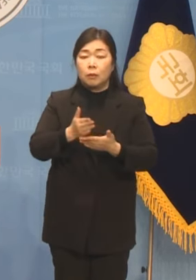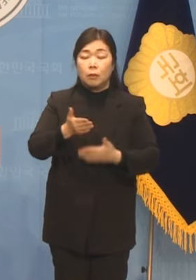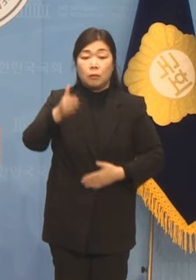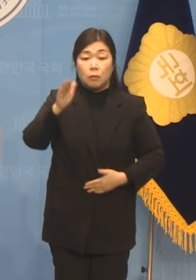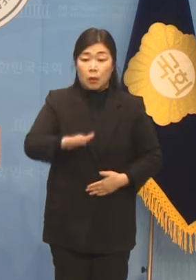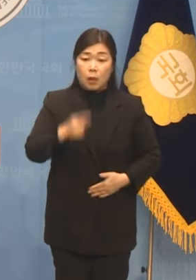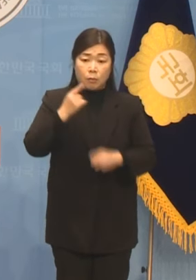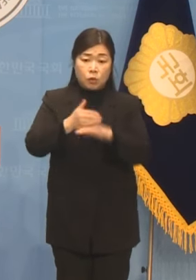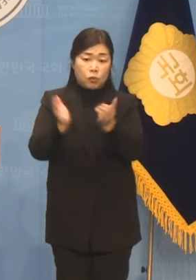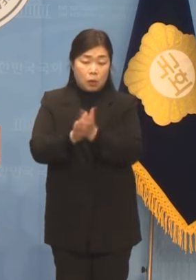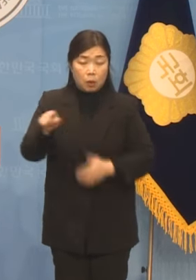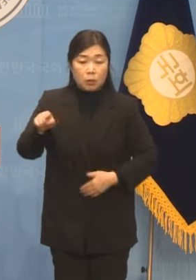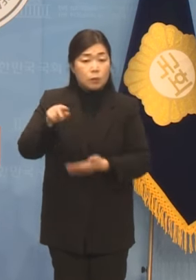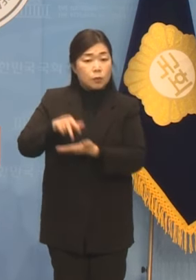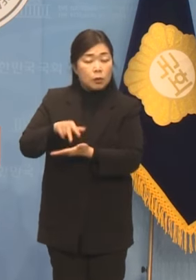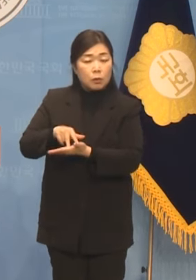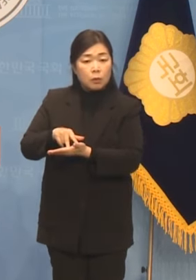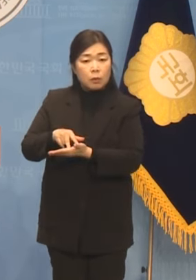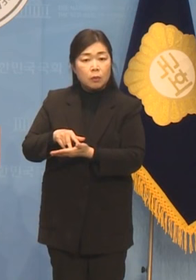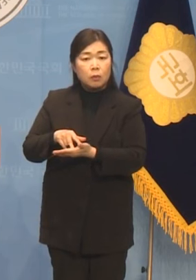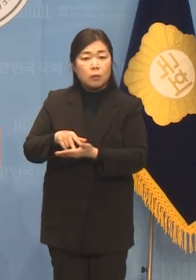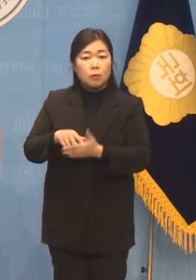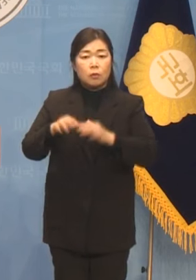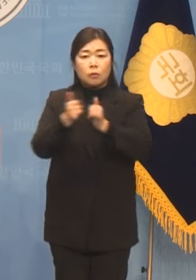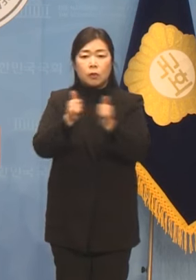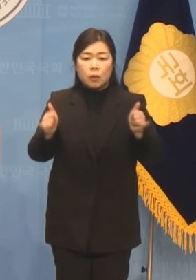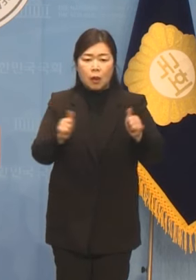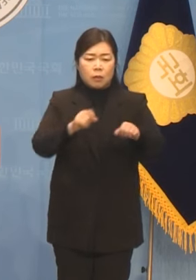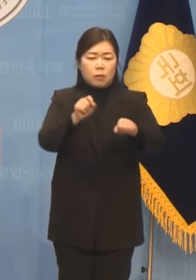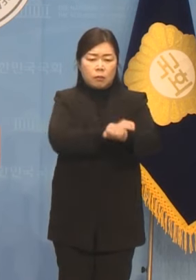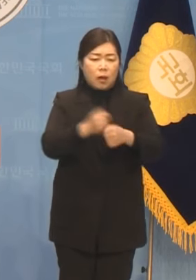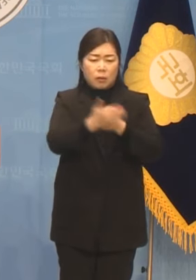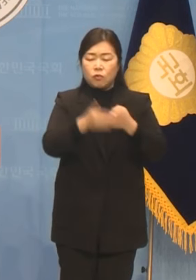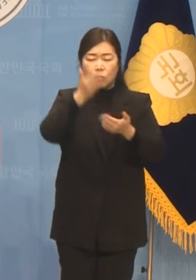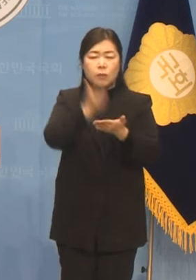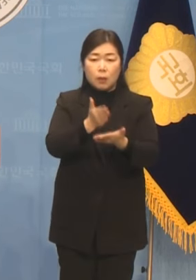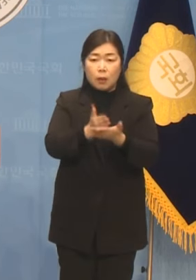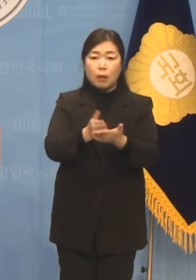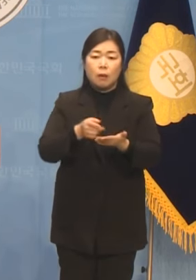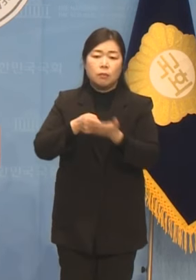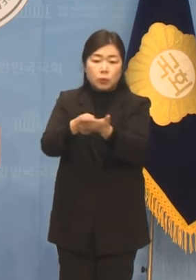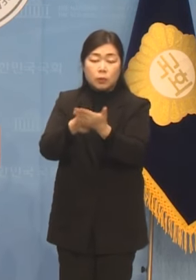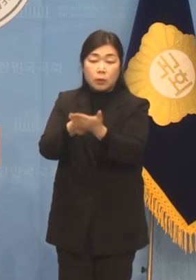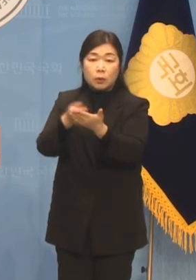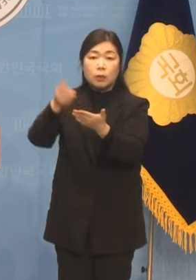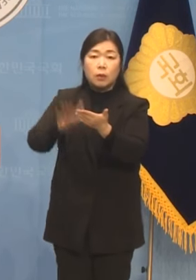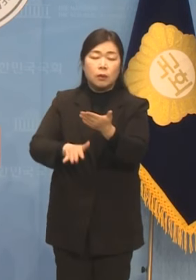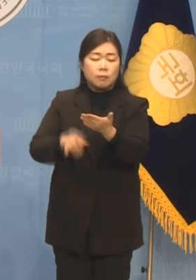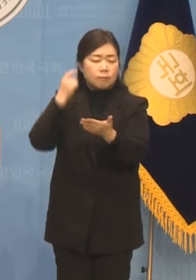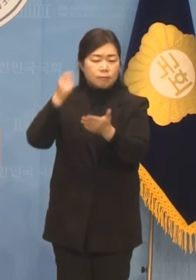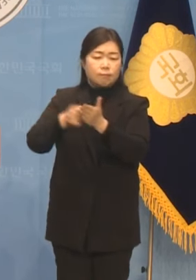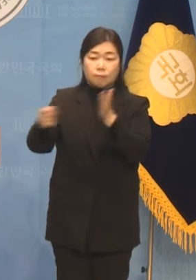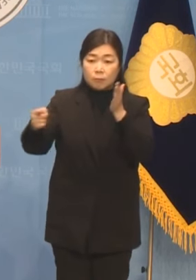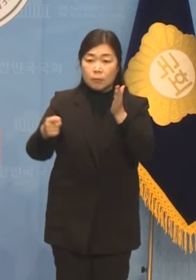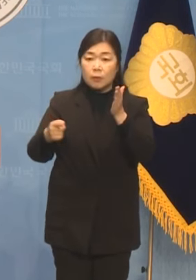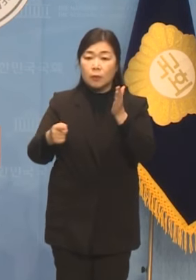공원위가 이러한 국민적 요구를 무시하고 시대적 소명을 역행하는 건 아닙니까